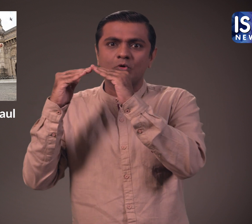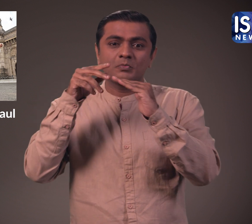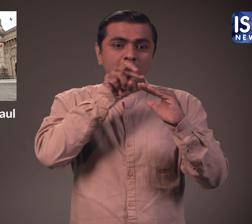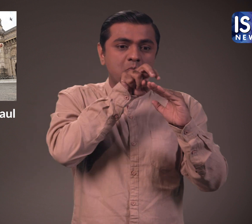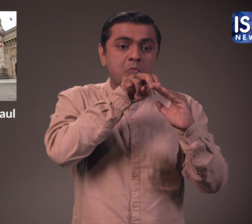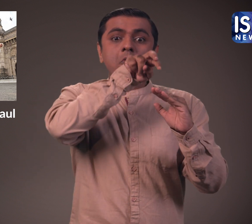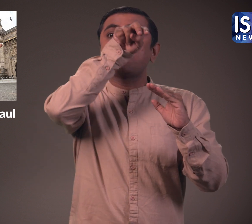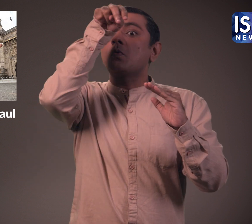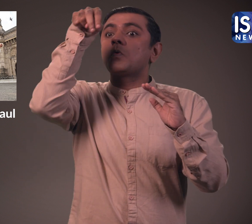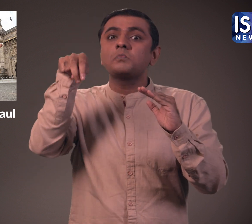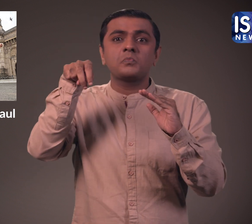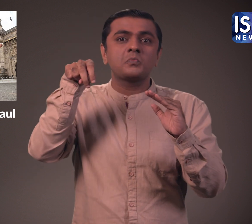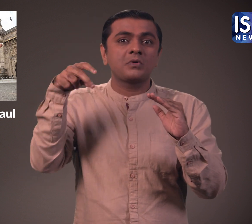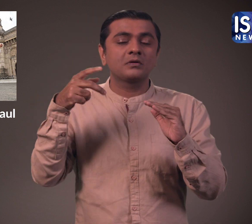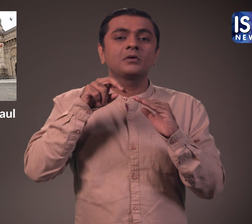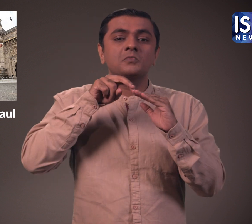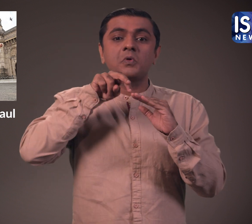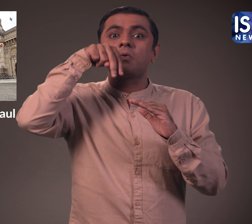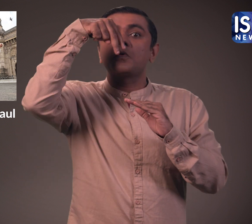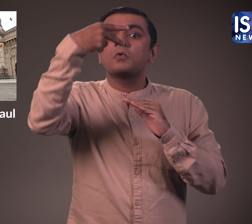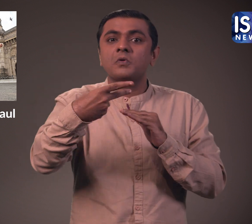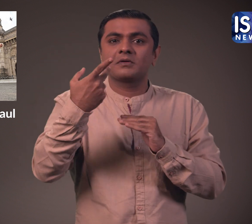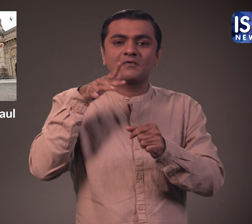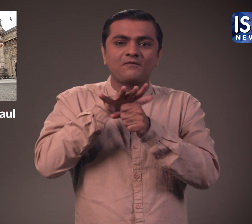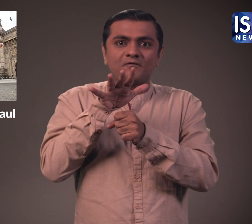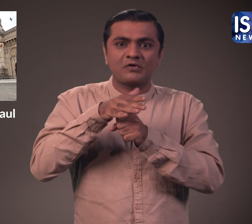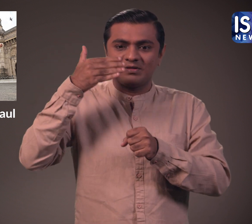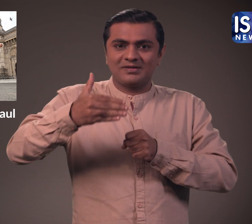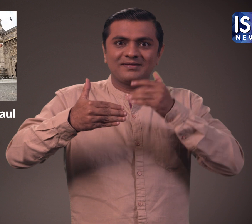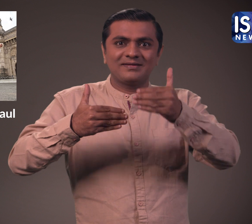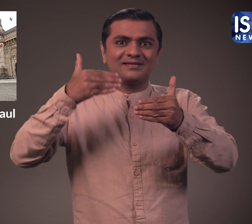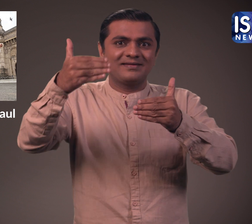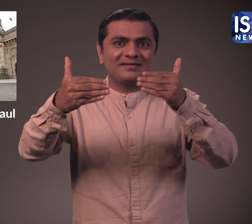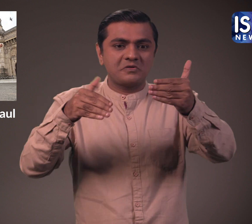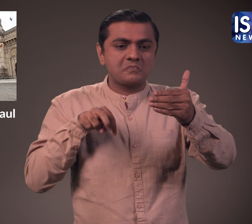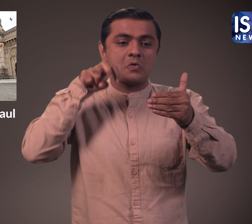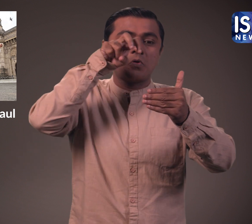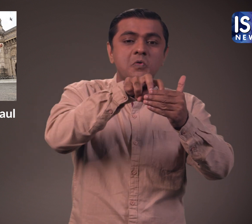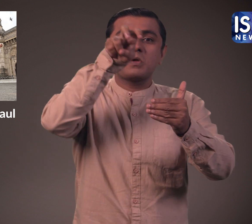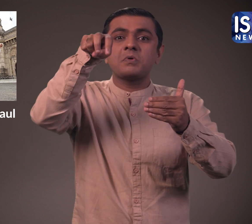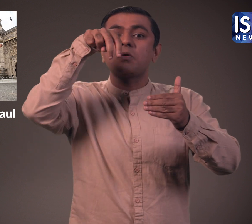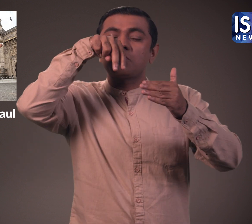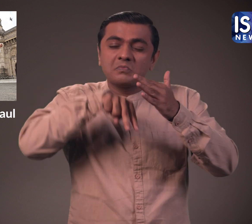बरफ पर कूथते हैं और विभिलन स्टंट करते हैं। इसे कहते हैं पाकोर।